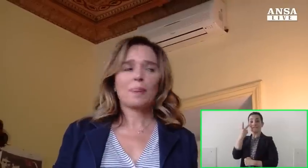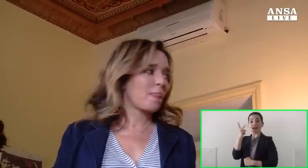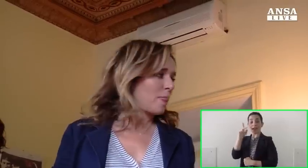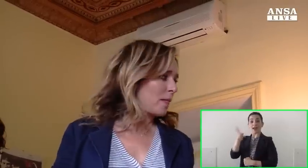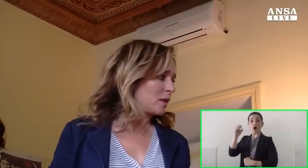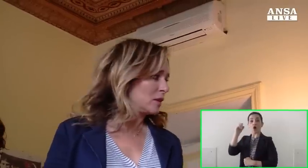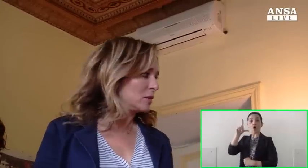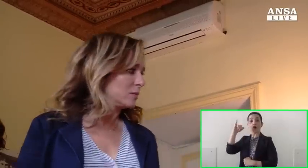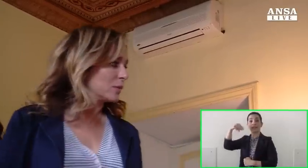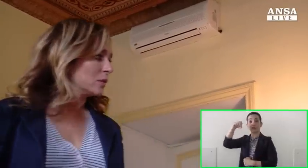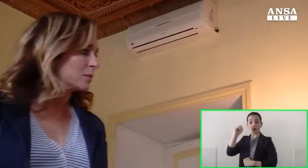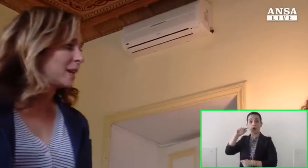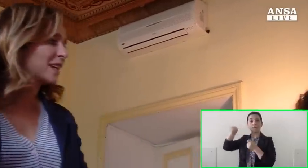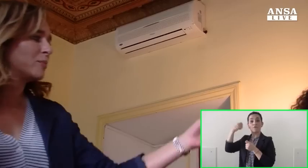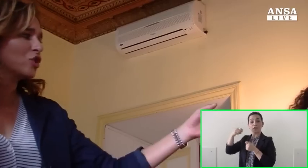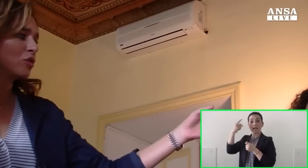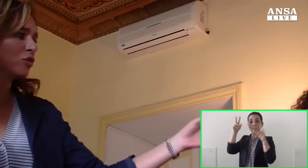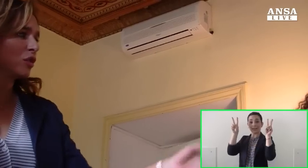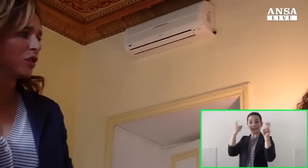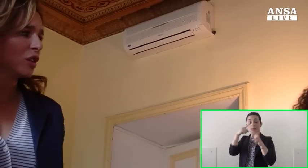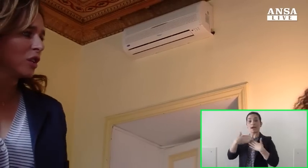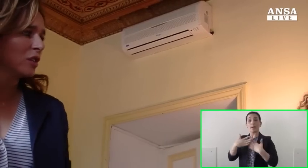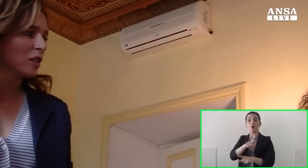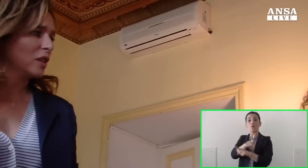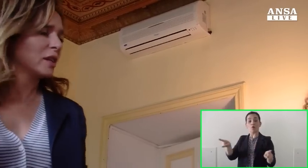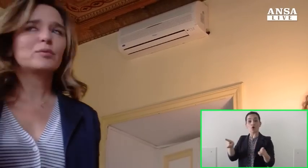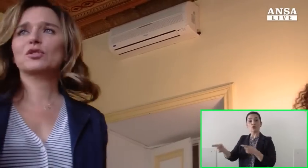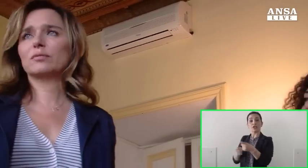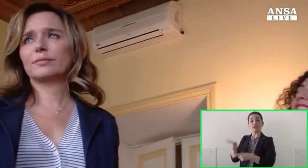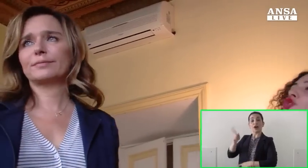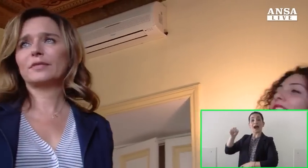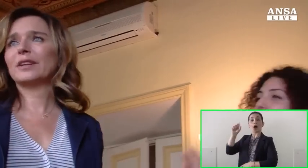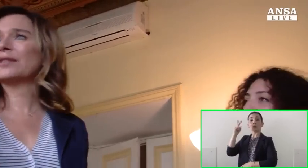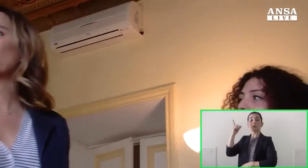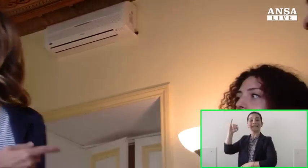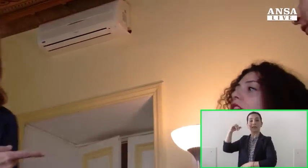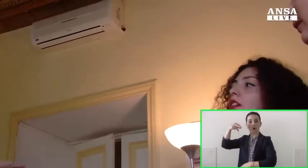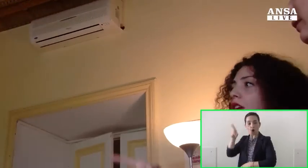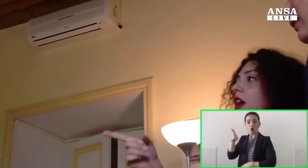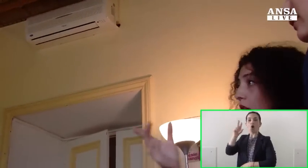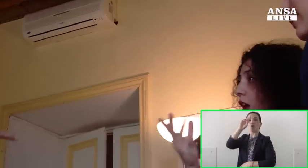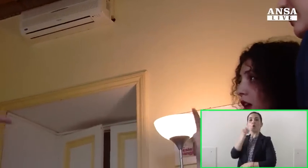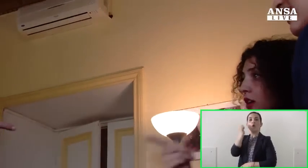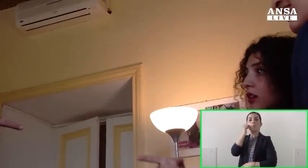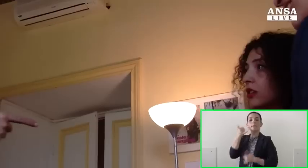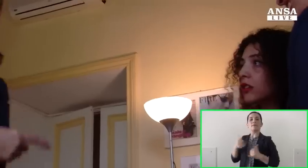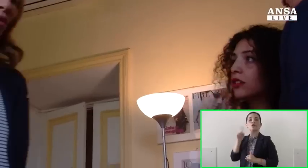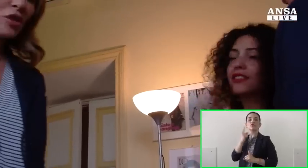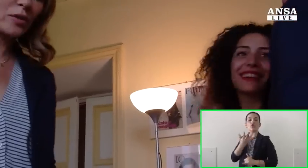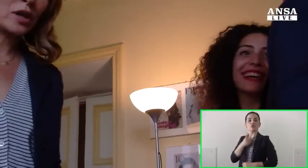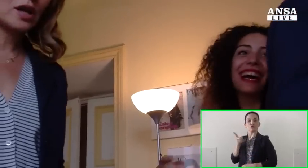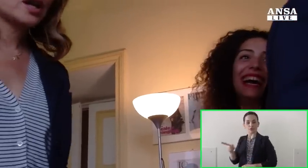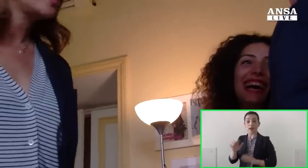madre di un ragazzo sordo nel film Per Amor Vostro di Giuseppe Gaudino. Inoltrarsi in questo mondo e